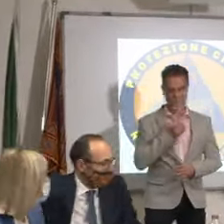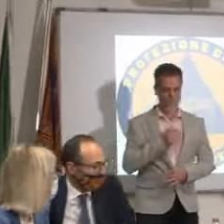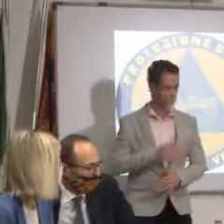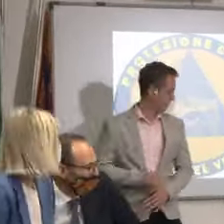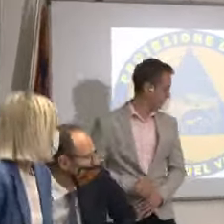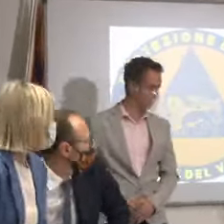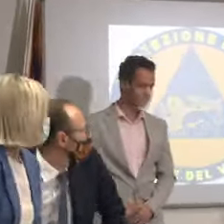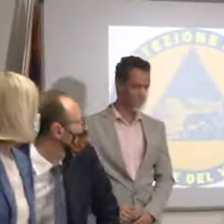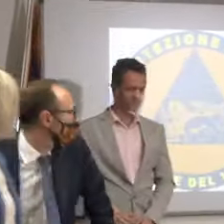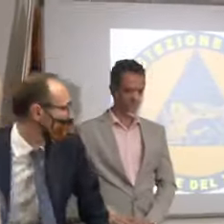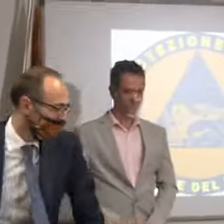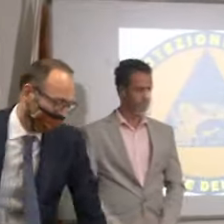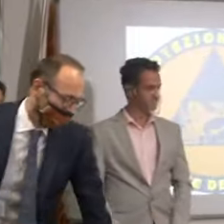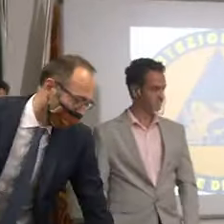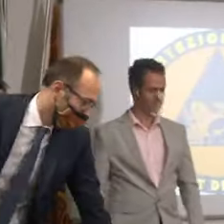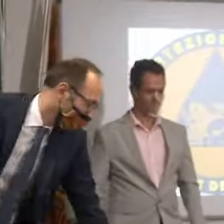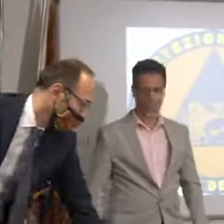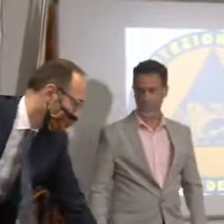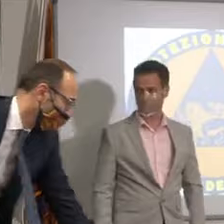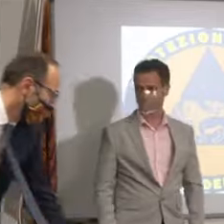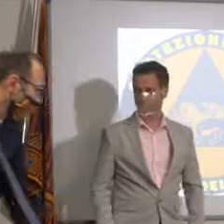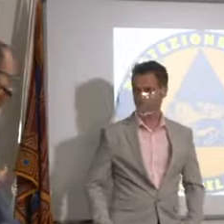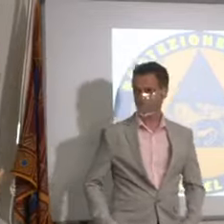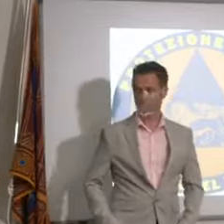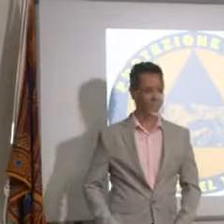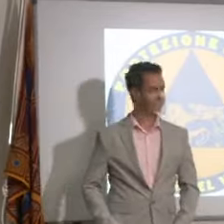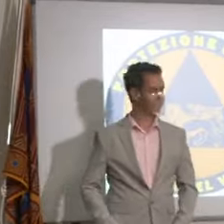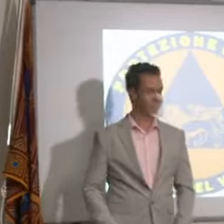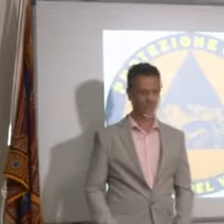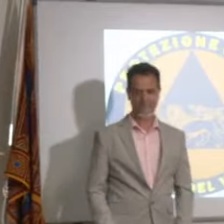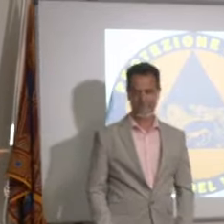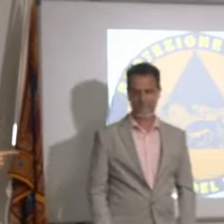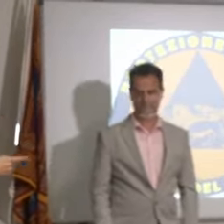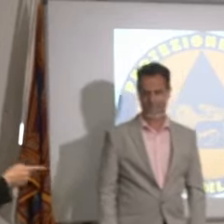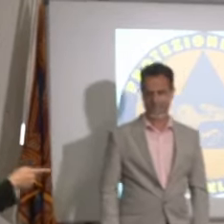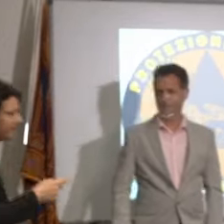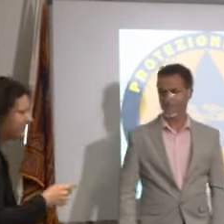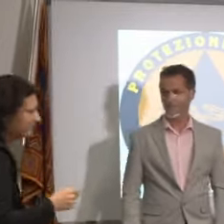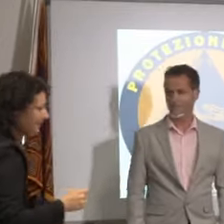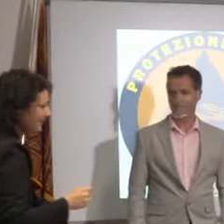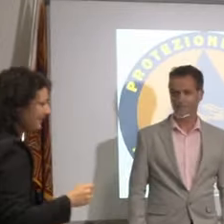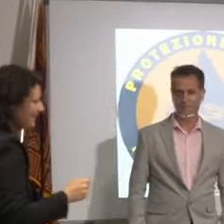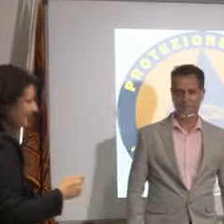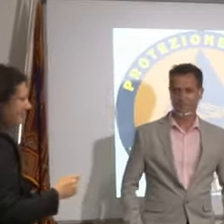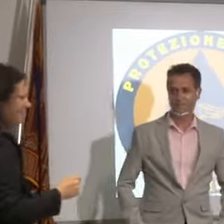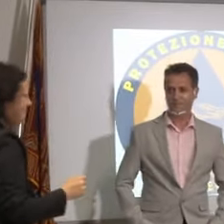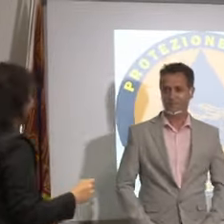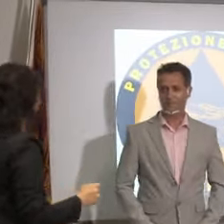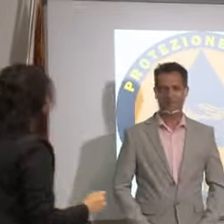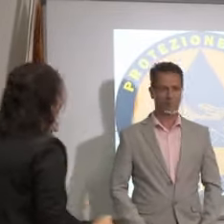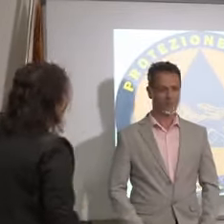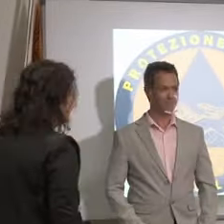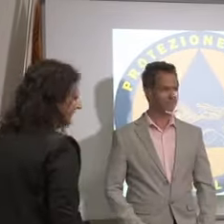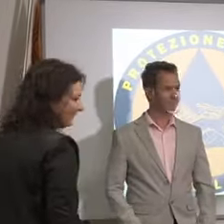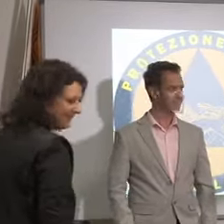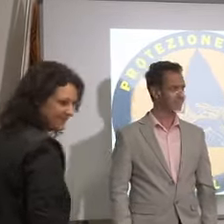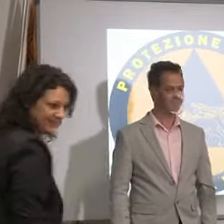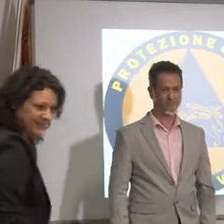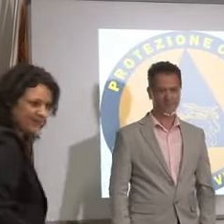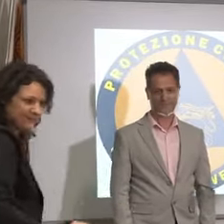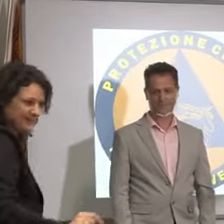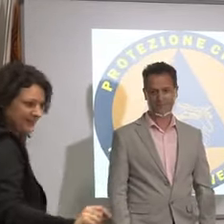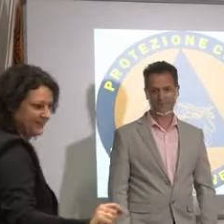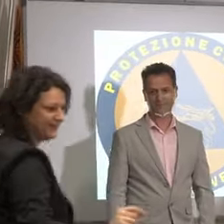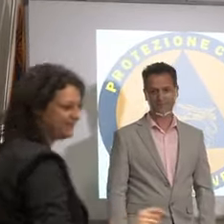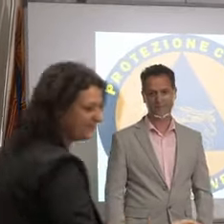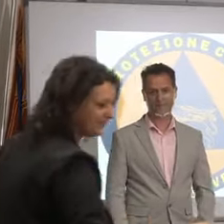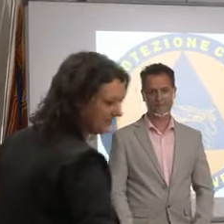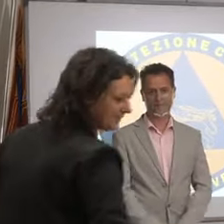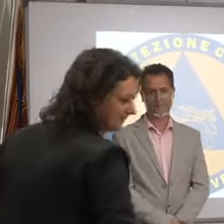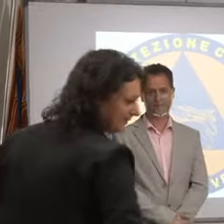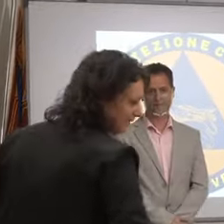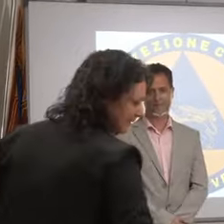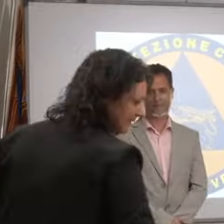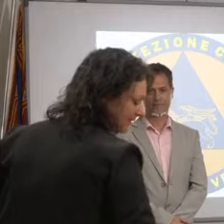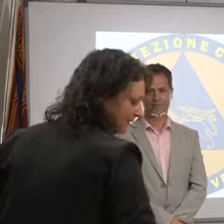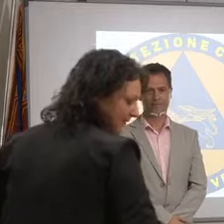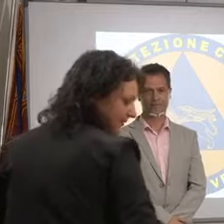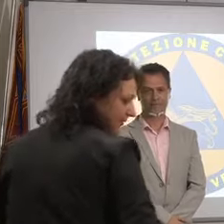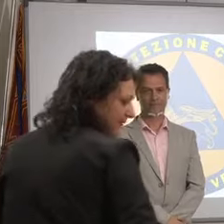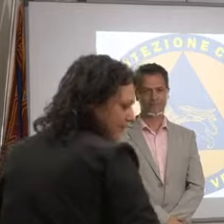traducita sediti pure però fanno roba contemporaneamente mettiti libero magari mi sentite